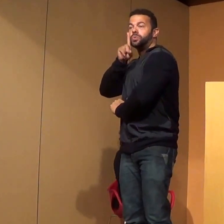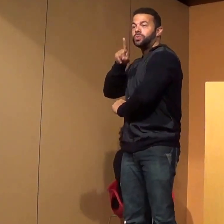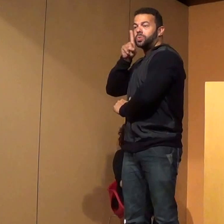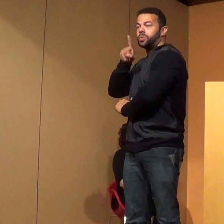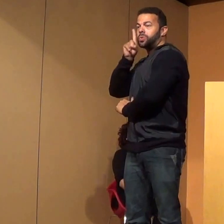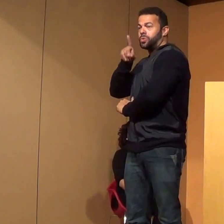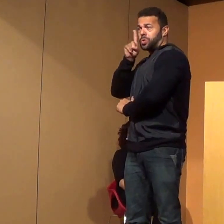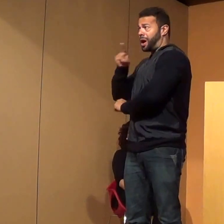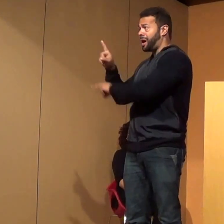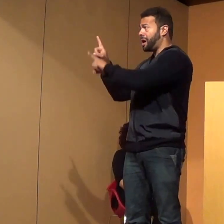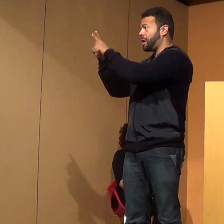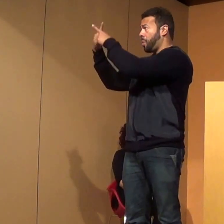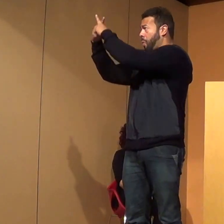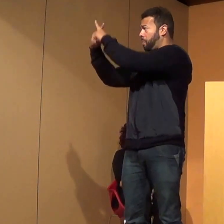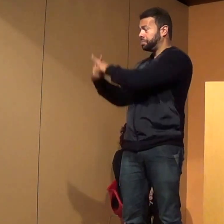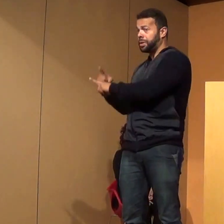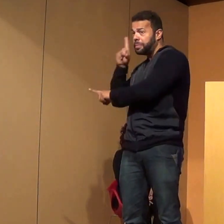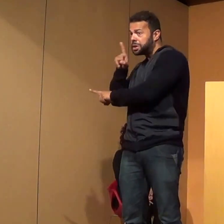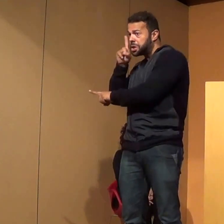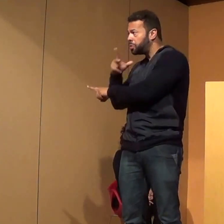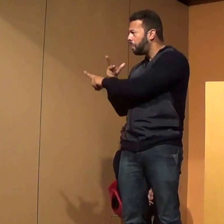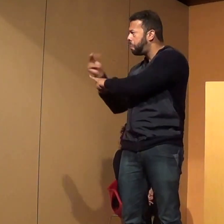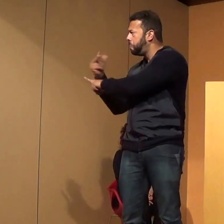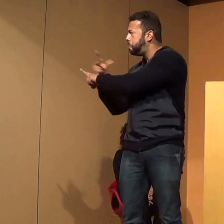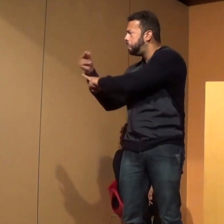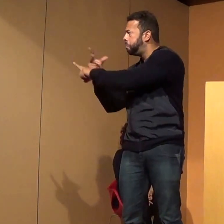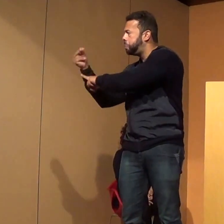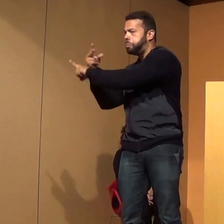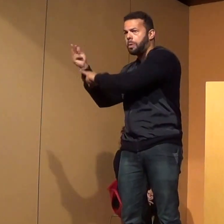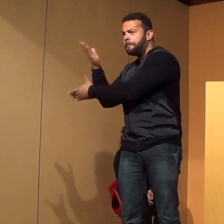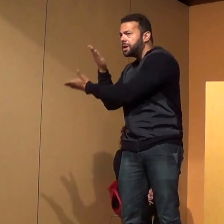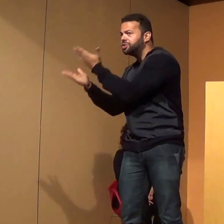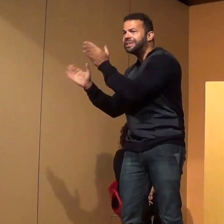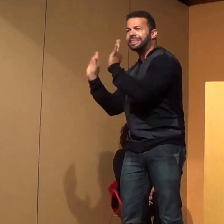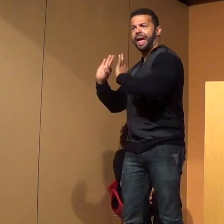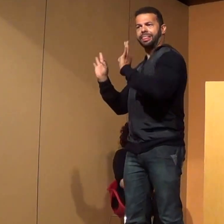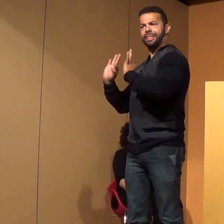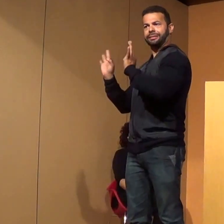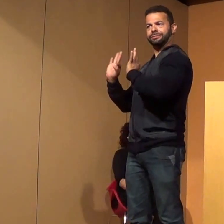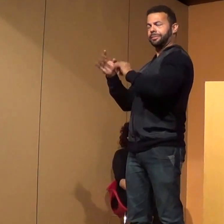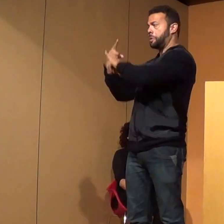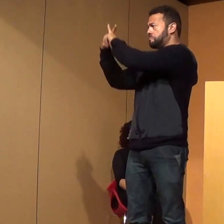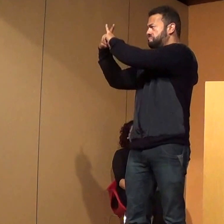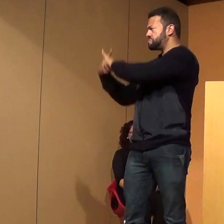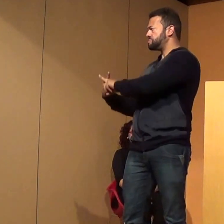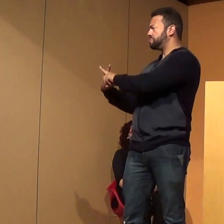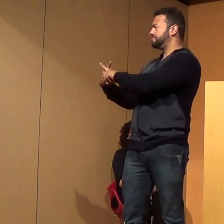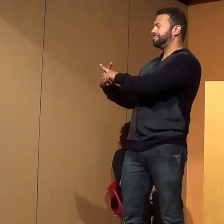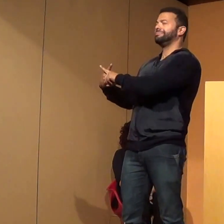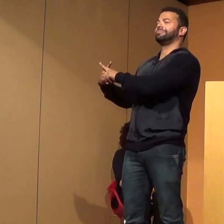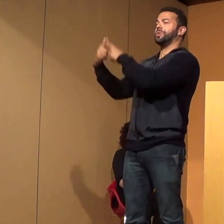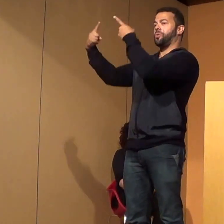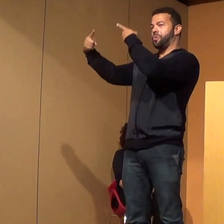Não perdi uma para o americano. Na minha prova não tinha aquilo de...